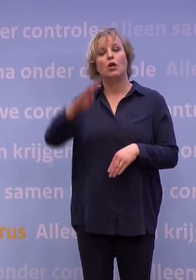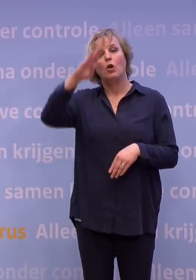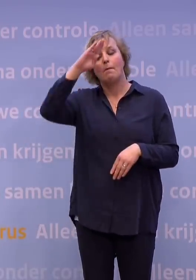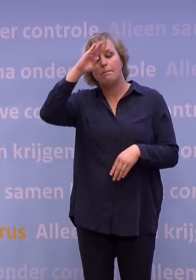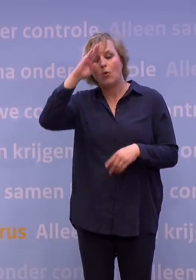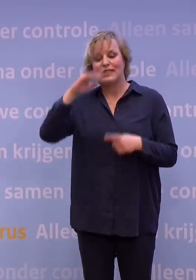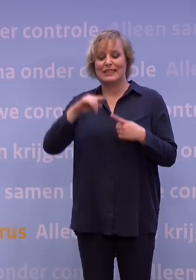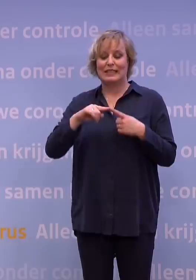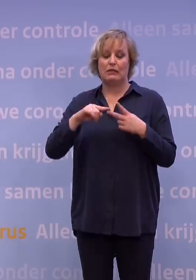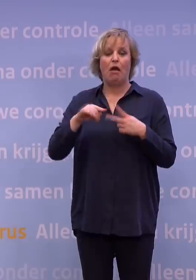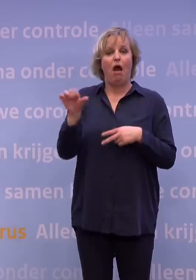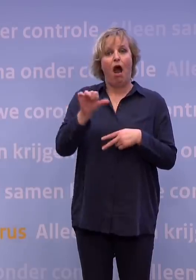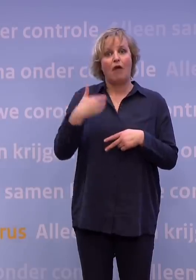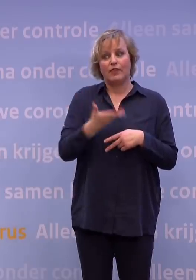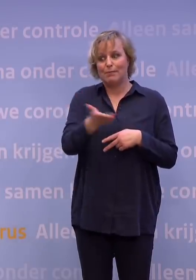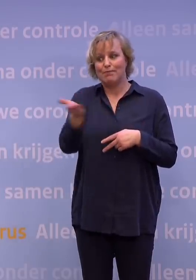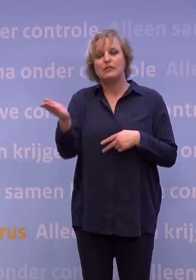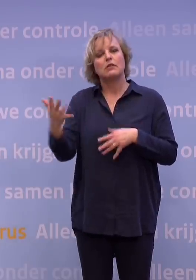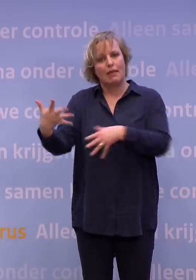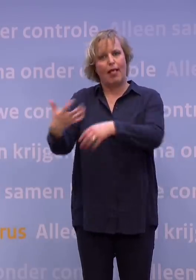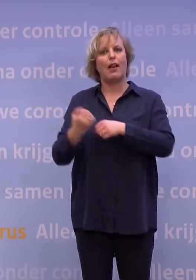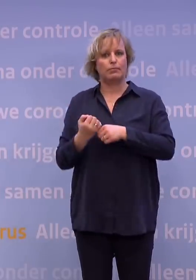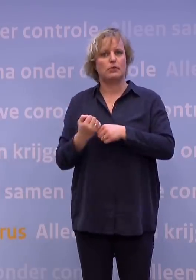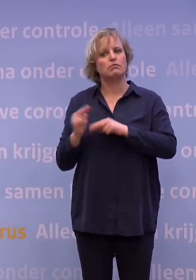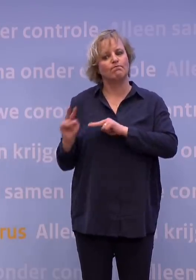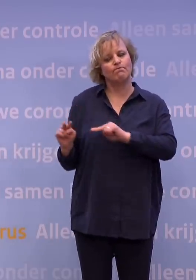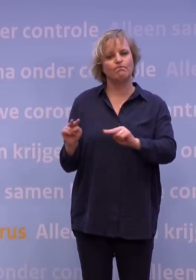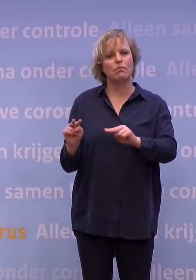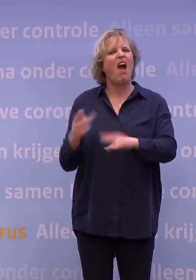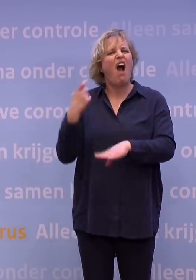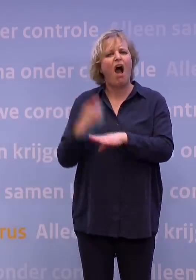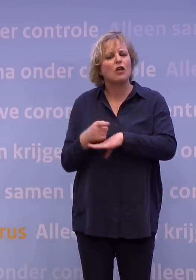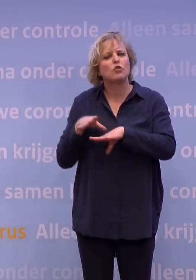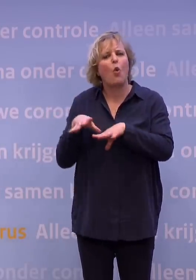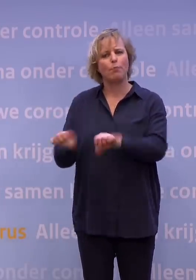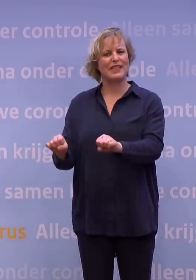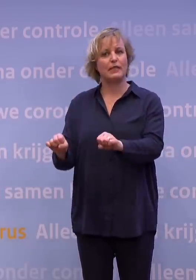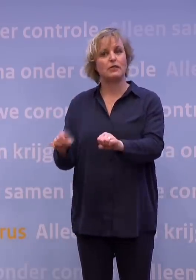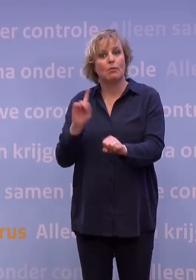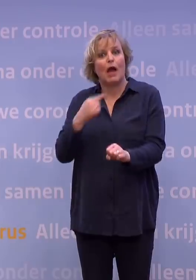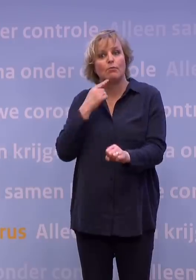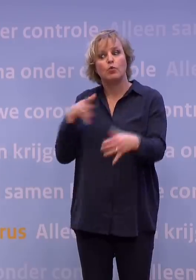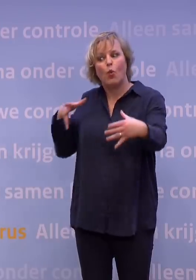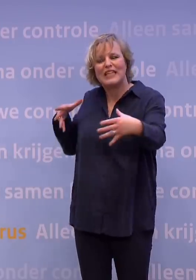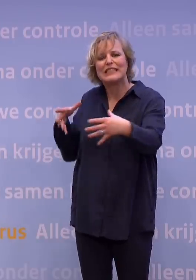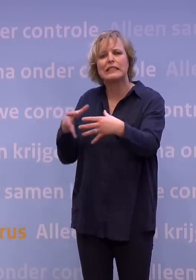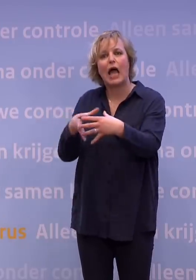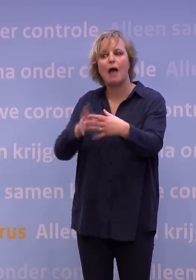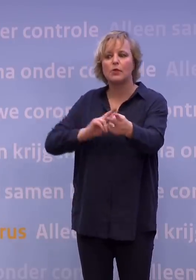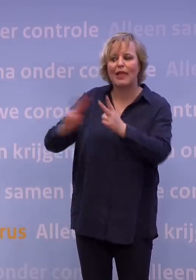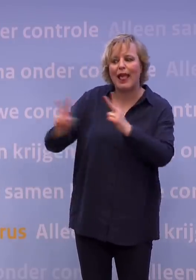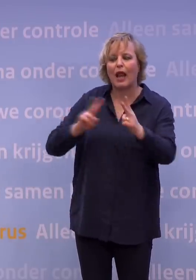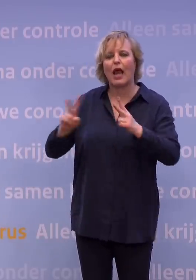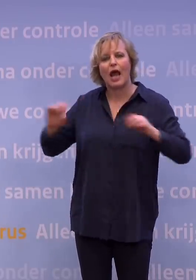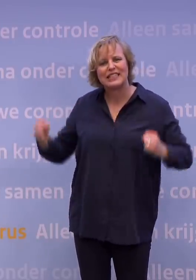anderen die daarvoor aangewezen zijn, daar ook aan bijdragen en helpen. Maar dat is niet hard optreden. Dat is ervoor zorgen dat je met elkaar, elkaar stimuleert,